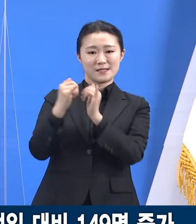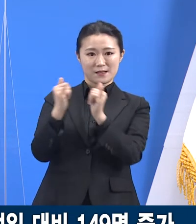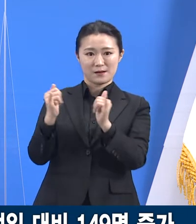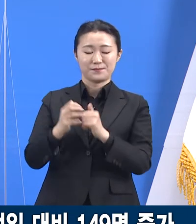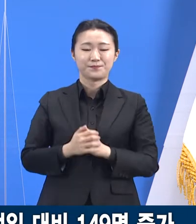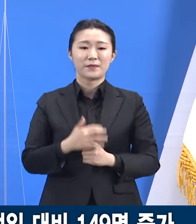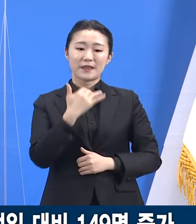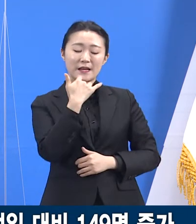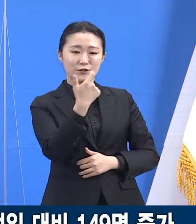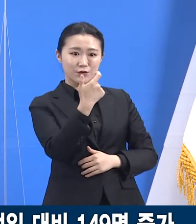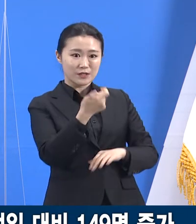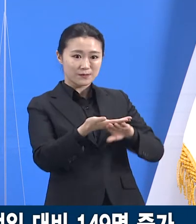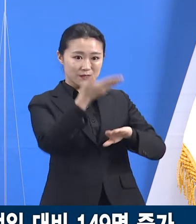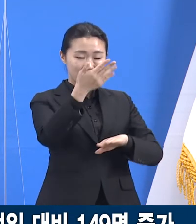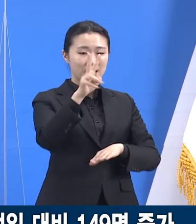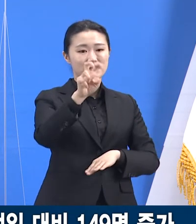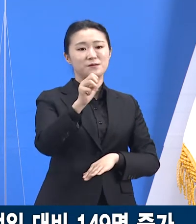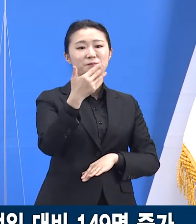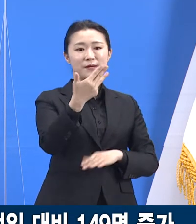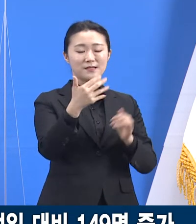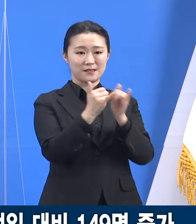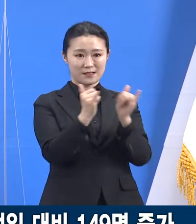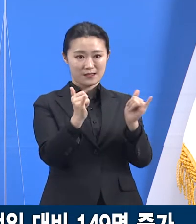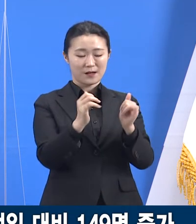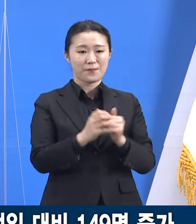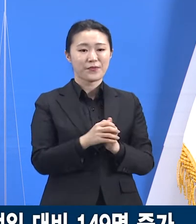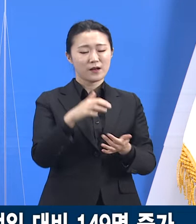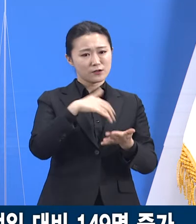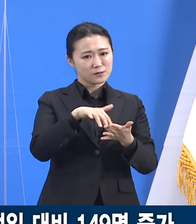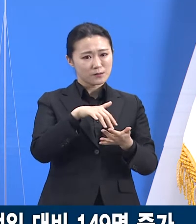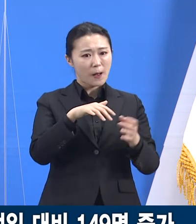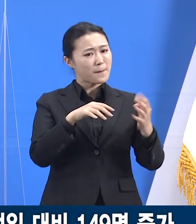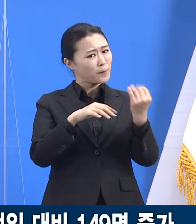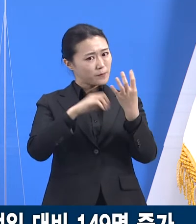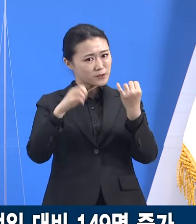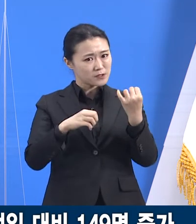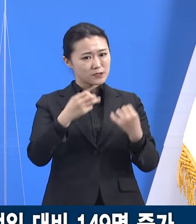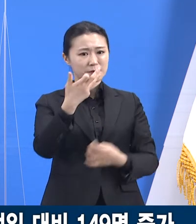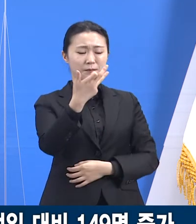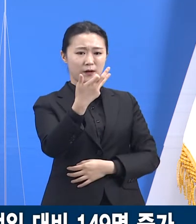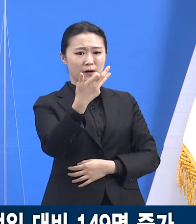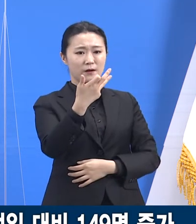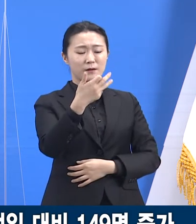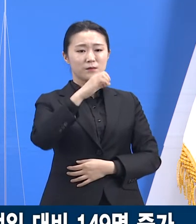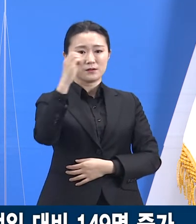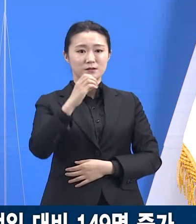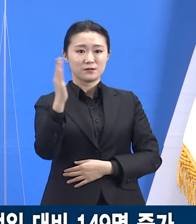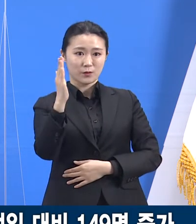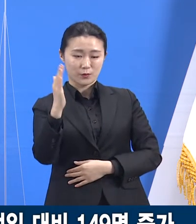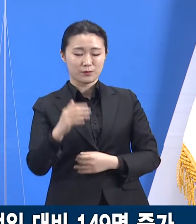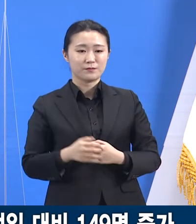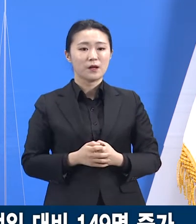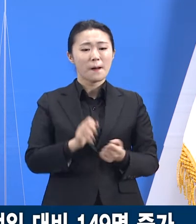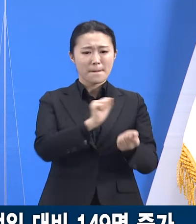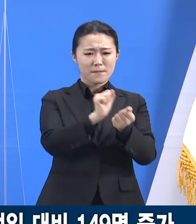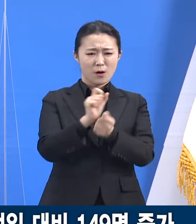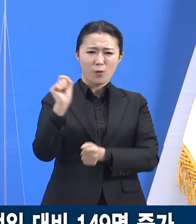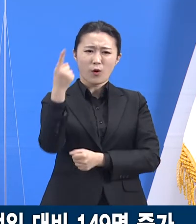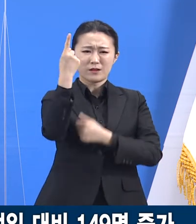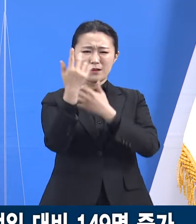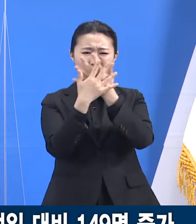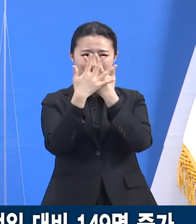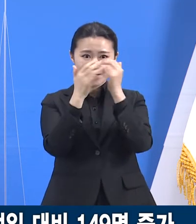이상 고령자는 28명으로 18.8%를 차지합니다. 감염 경로를 알 수 없는 확진자는